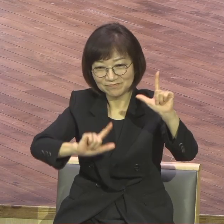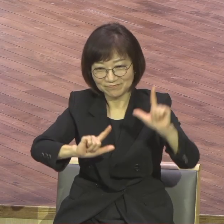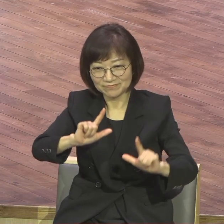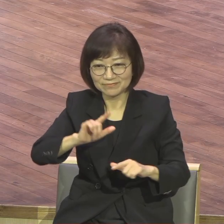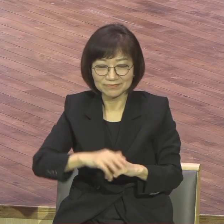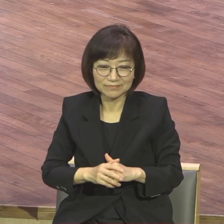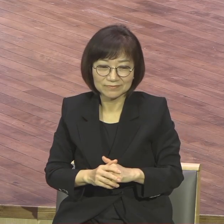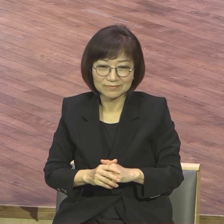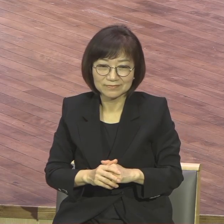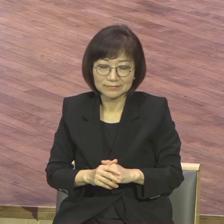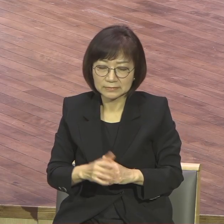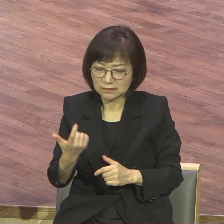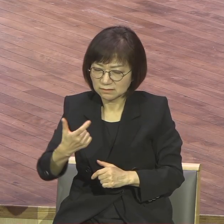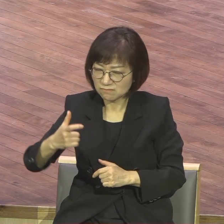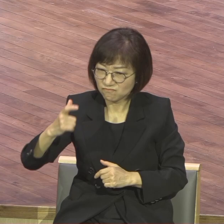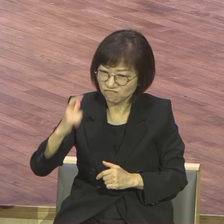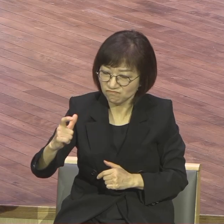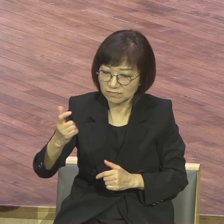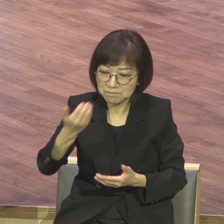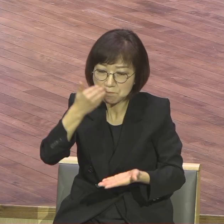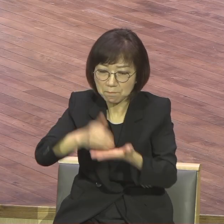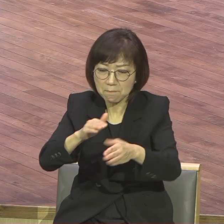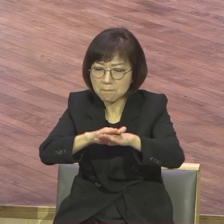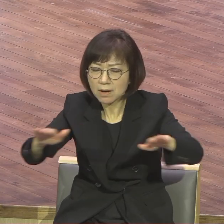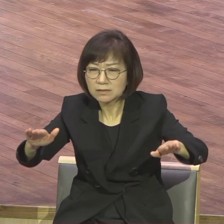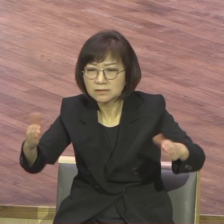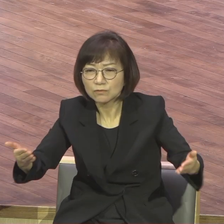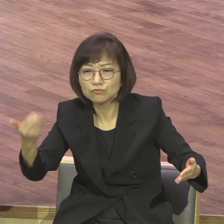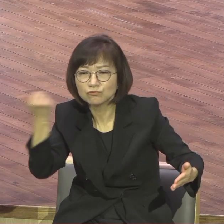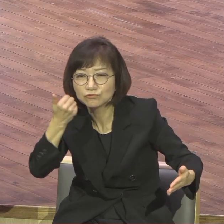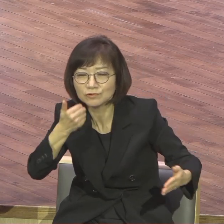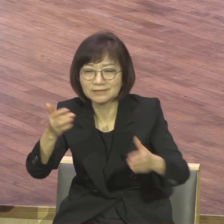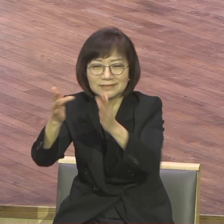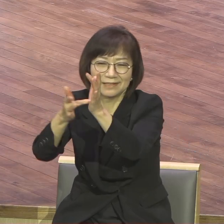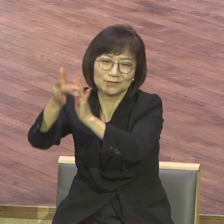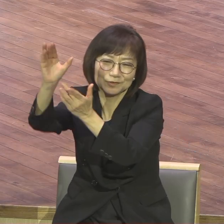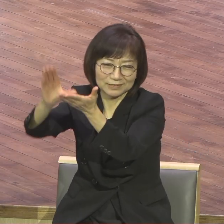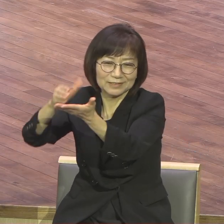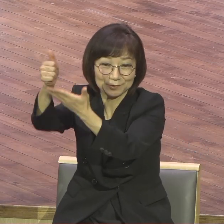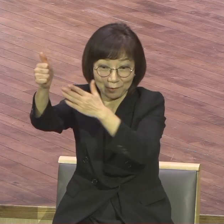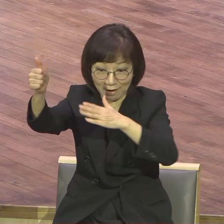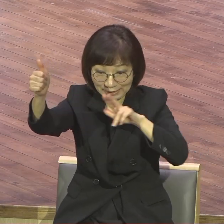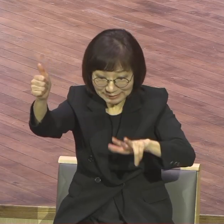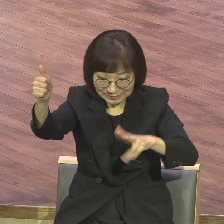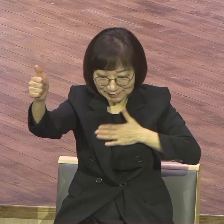굳건한 반석 되시는 예수 그리스도가 지금 여러분과 함께 계십니다.